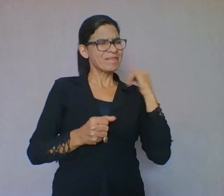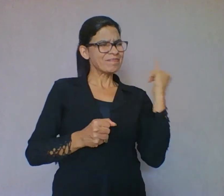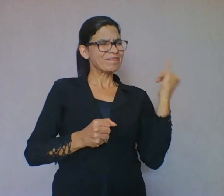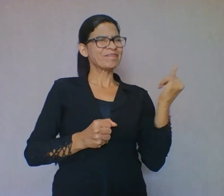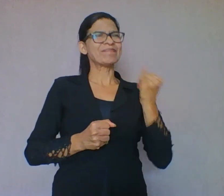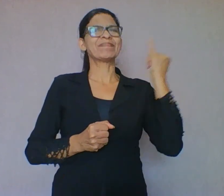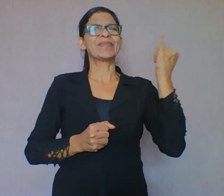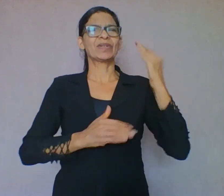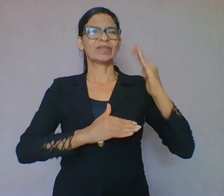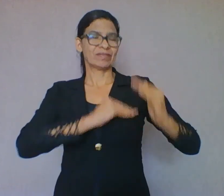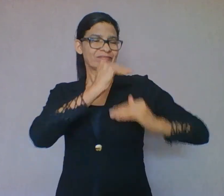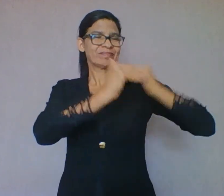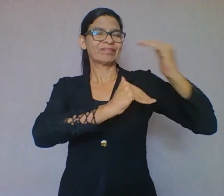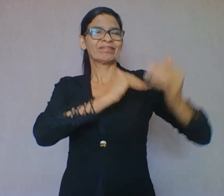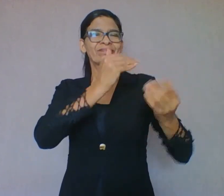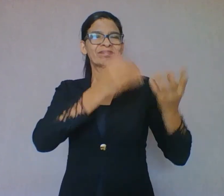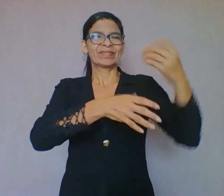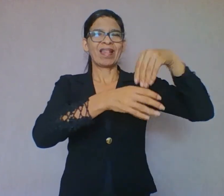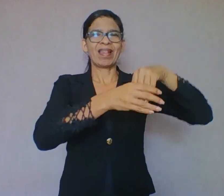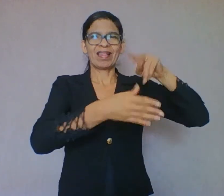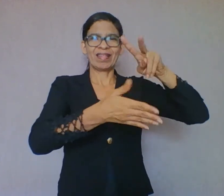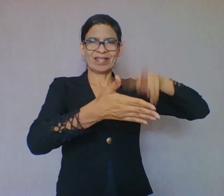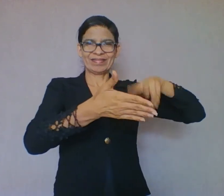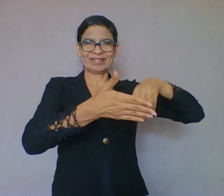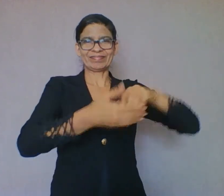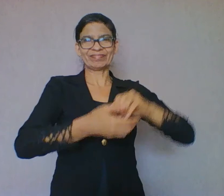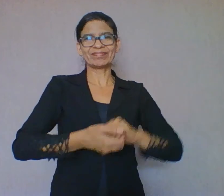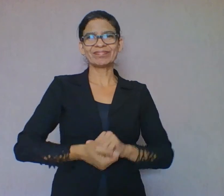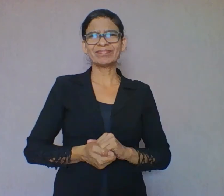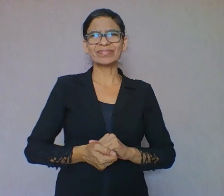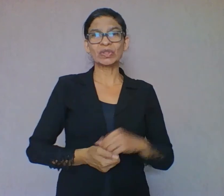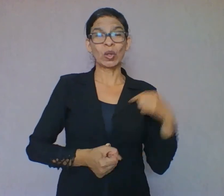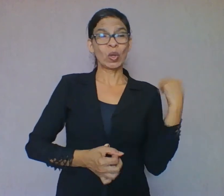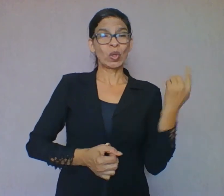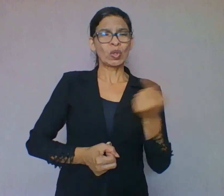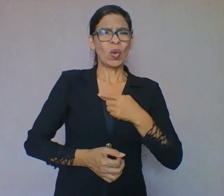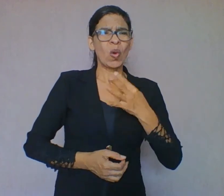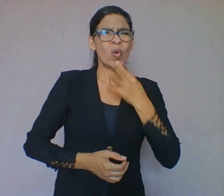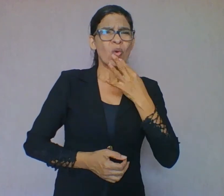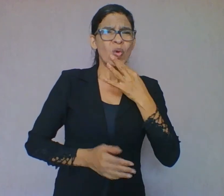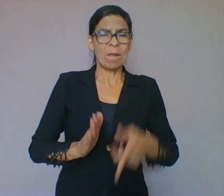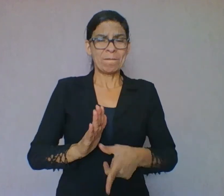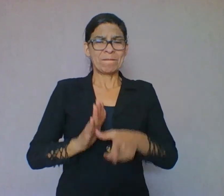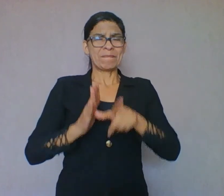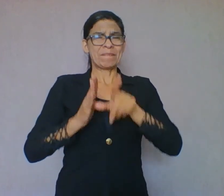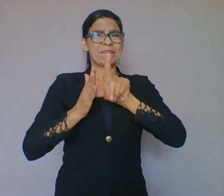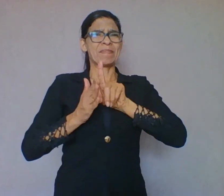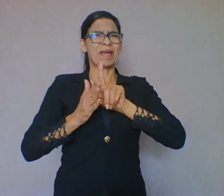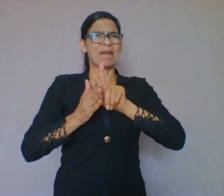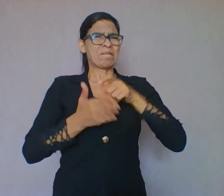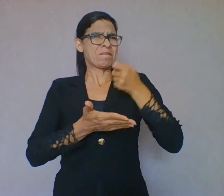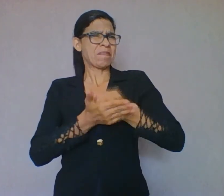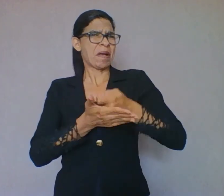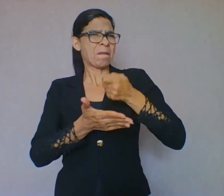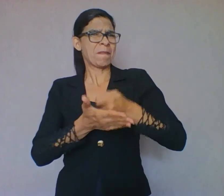leitura, muito do nosso conhecimento prévio é exigido para que haja uma compreensão mais exata do texto.